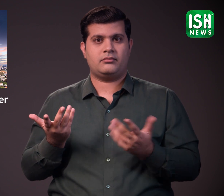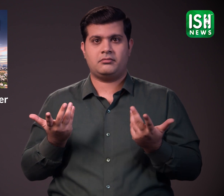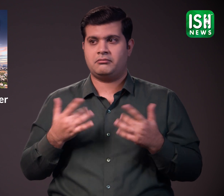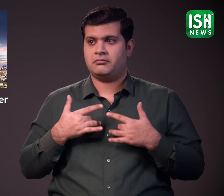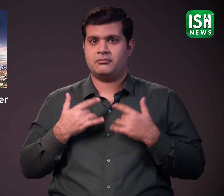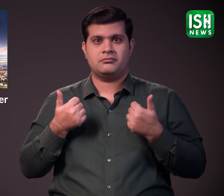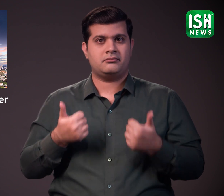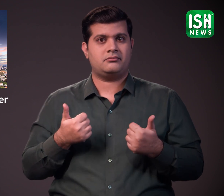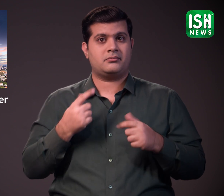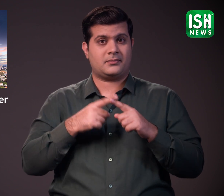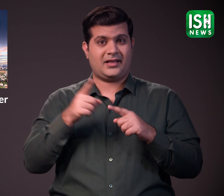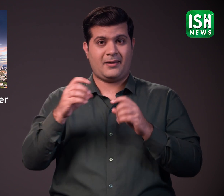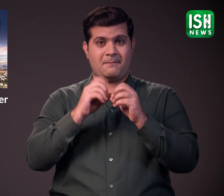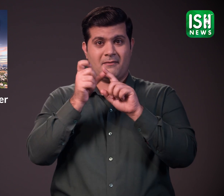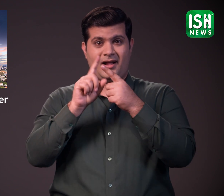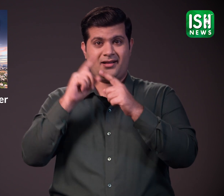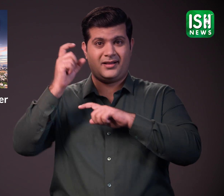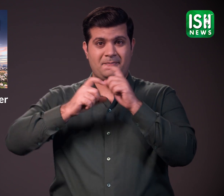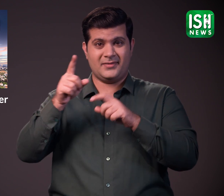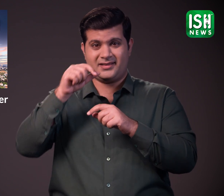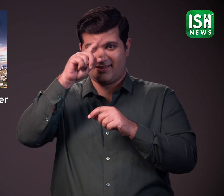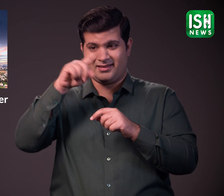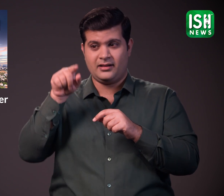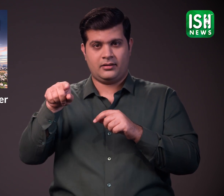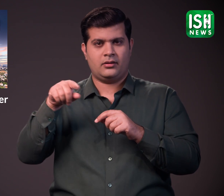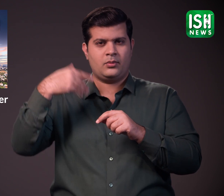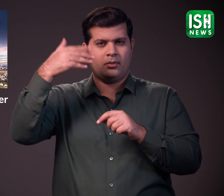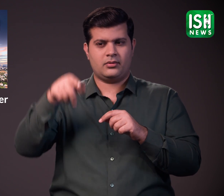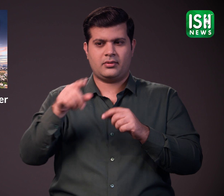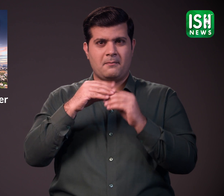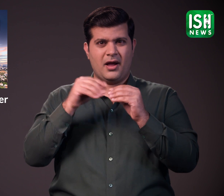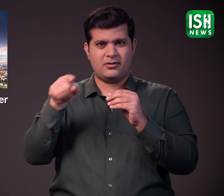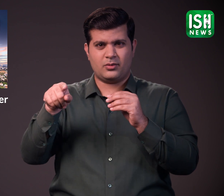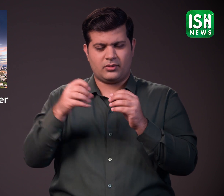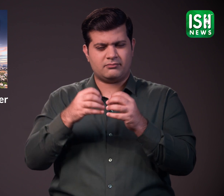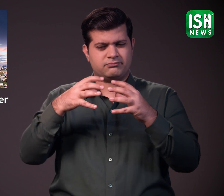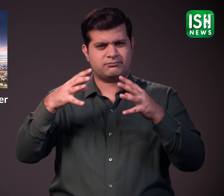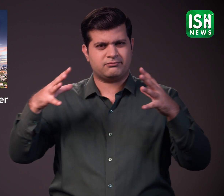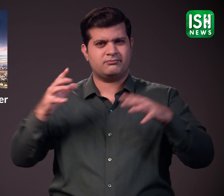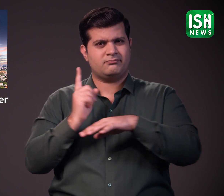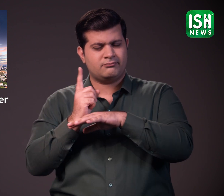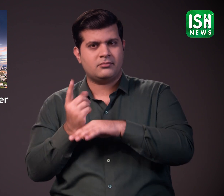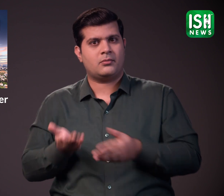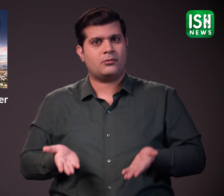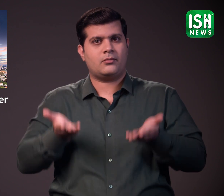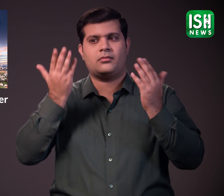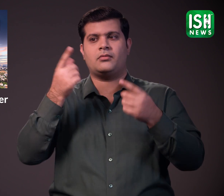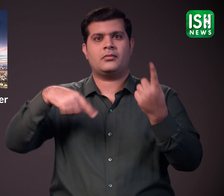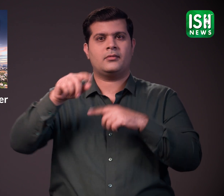अद्भूत कम्पनी लोगों के लिए यात्रा को और अधिक सुविदाजनक बनाने के लिए बैंगलरू में ऐसी